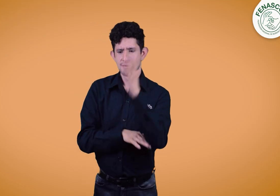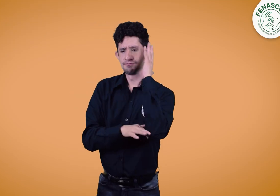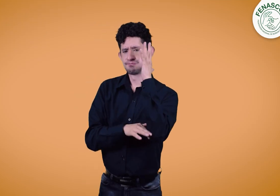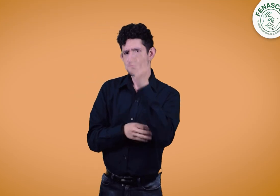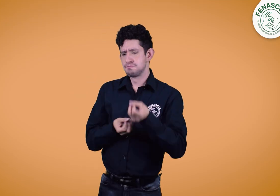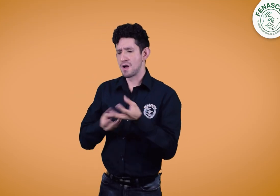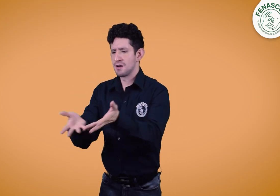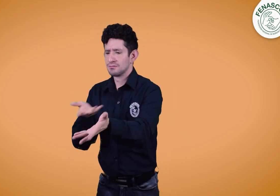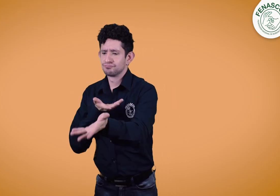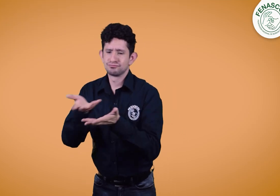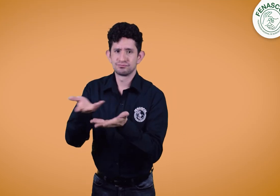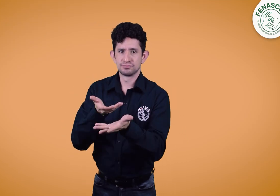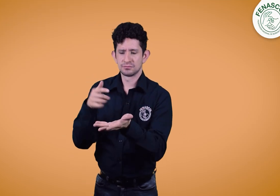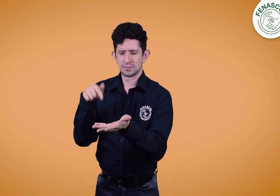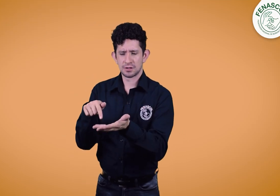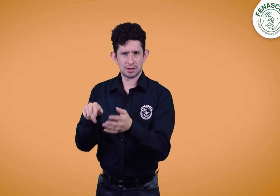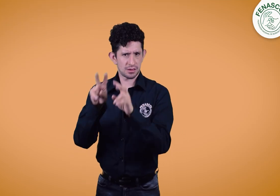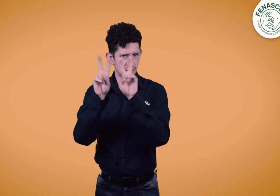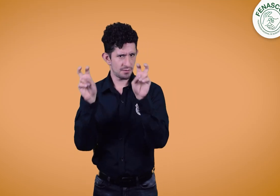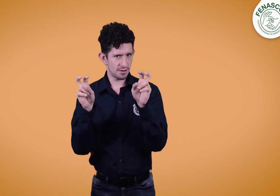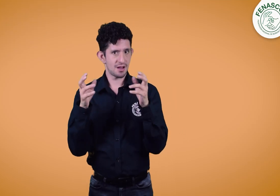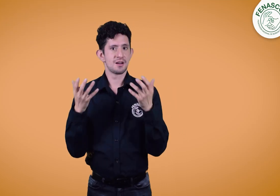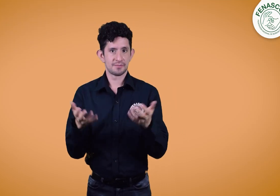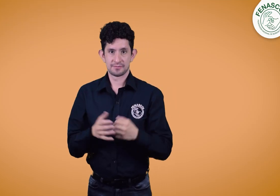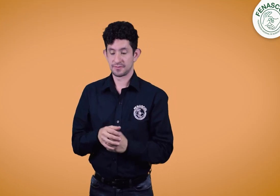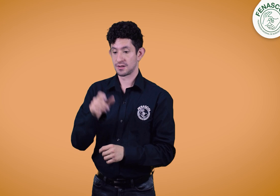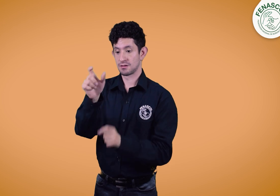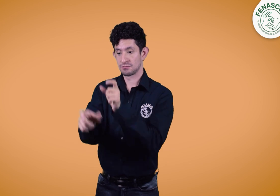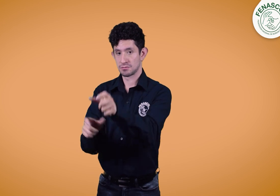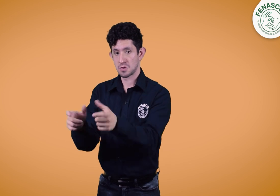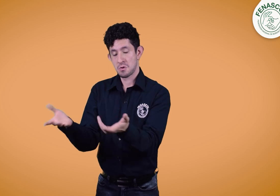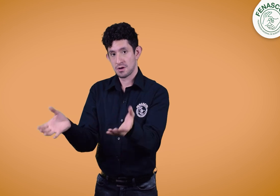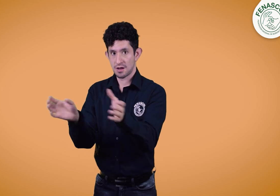Hablarán acerca de la importancia de estar federados.